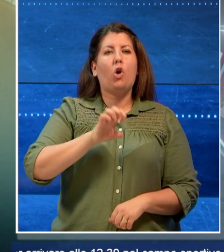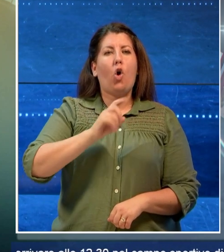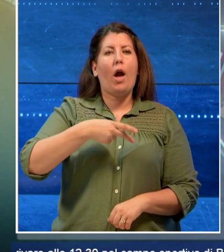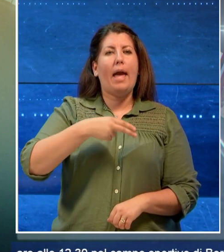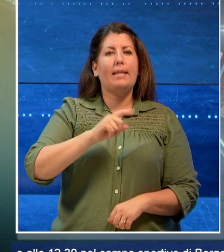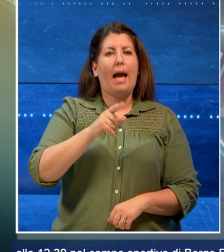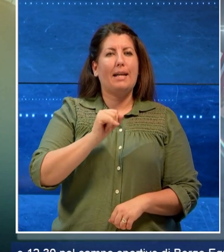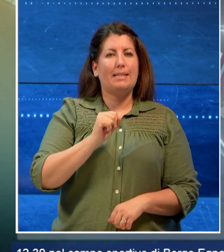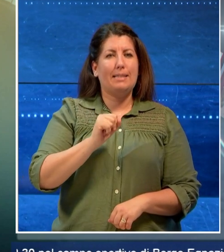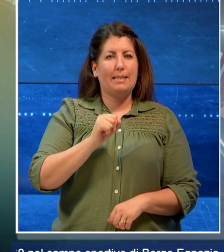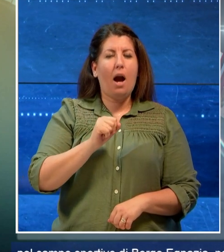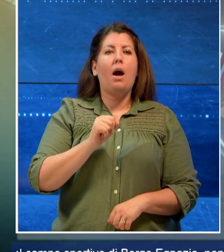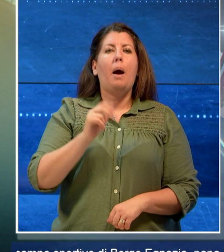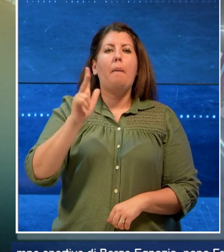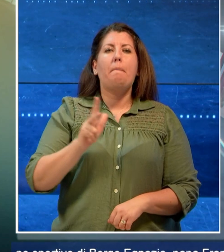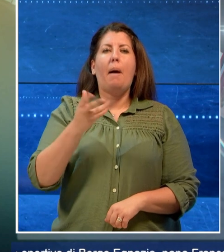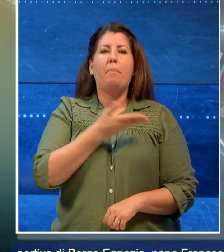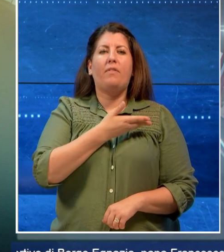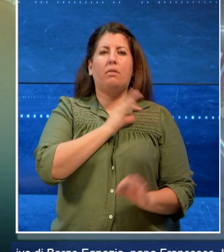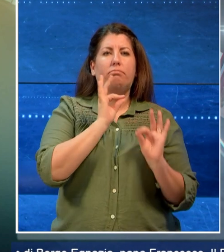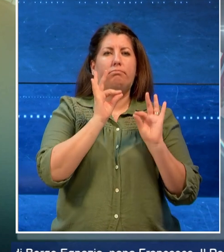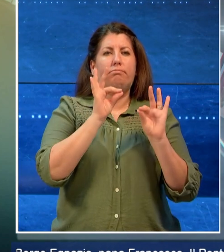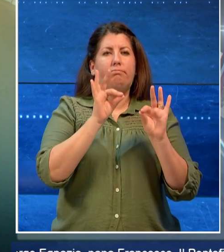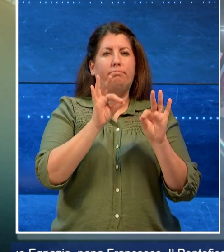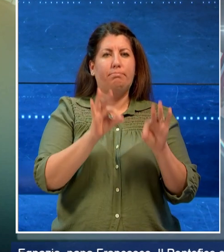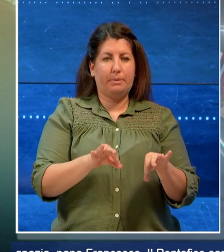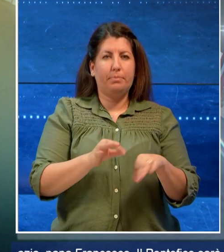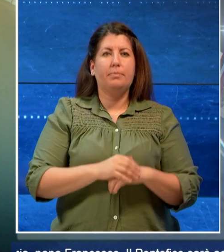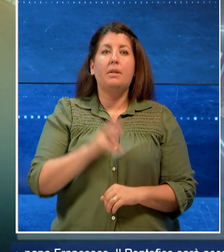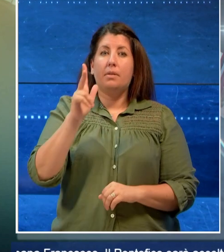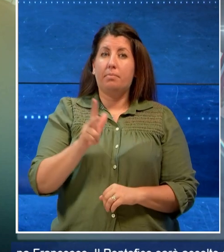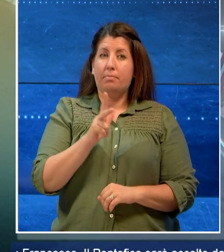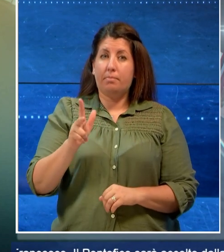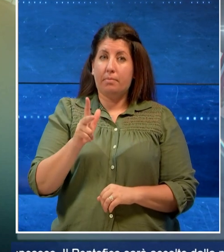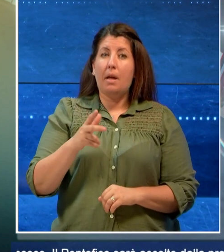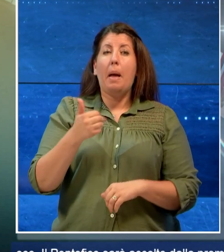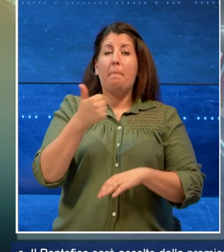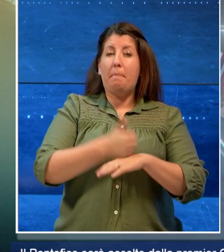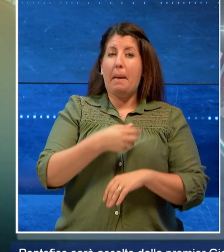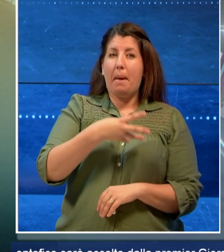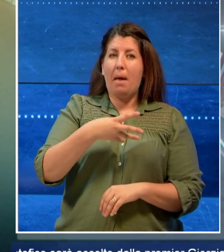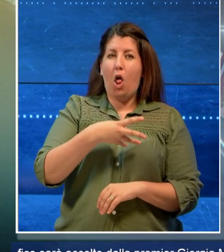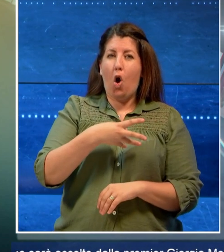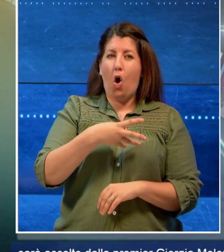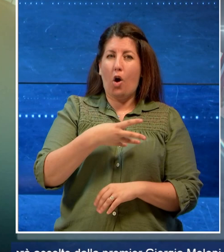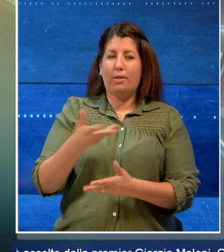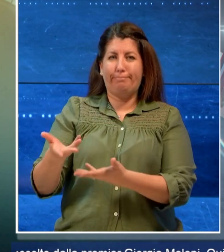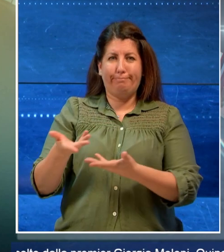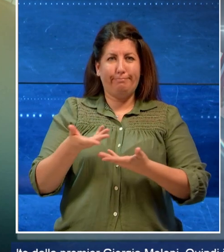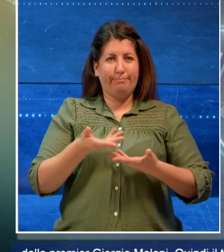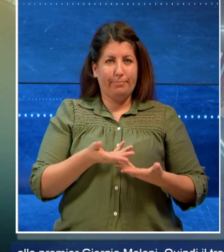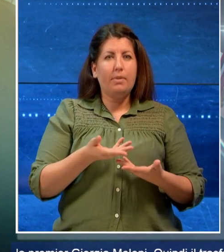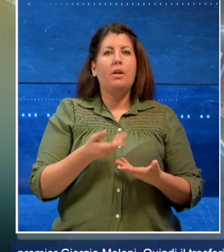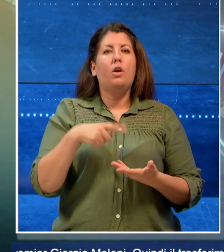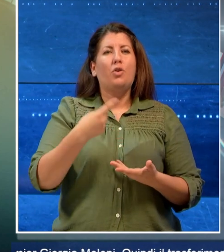Francesco. Il Pontefice sarà accolto dalla Premier Giorgia Meloni, quindi il trasferimento alla